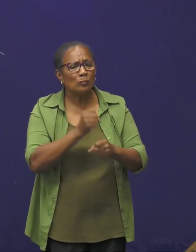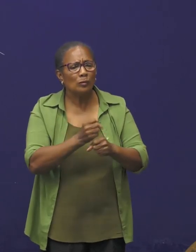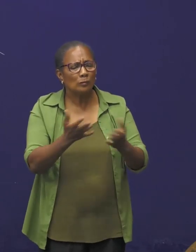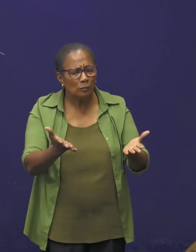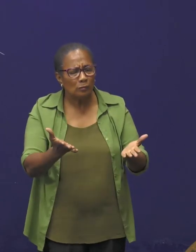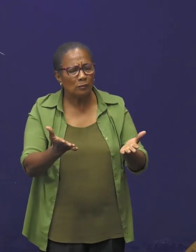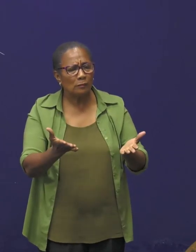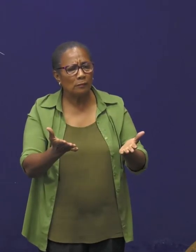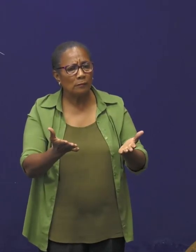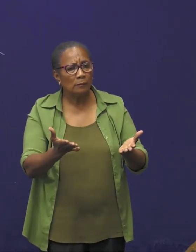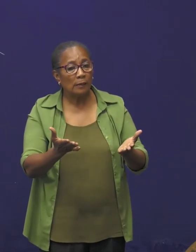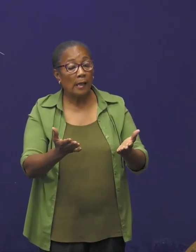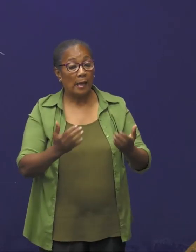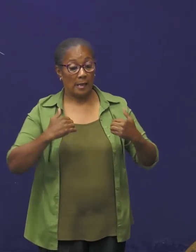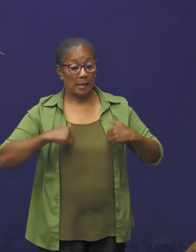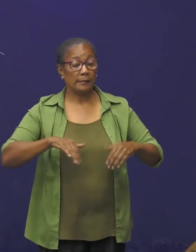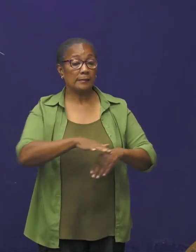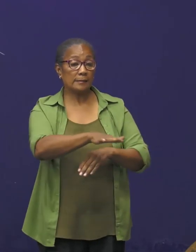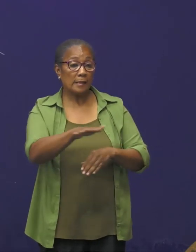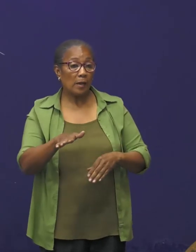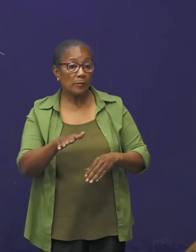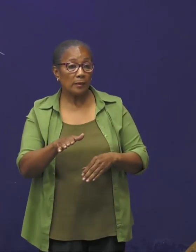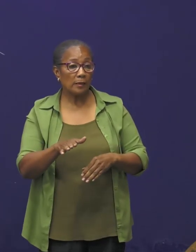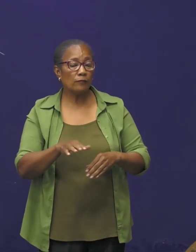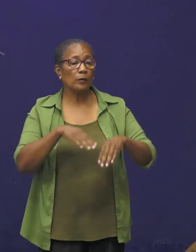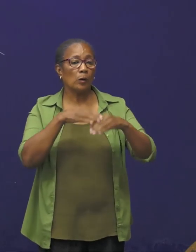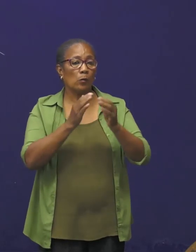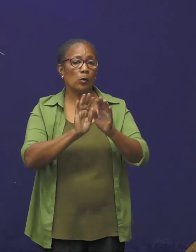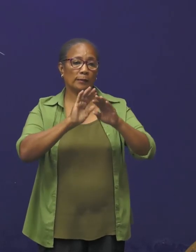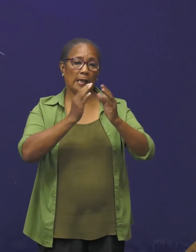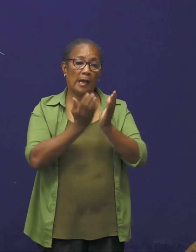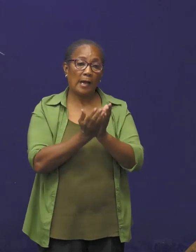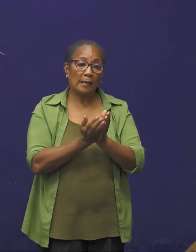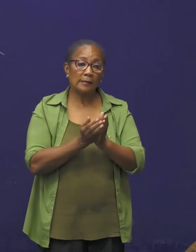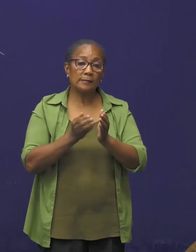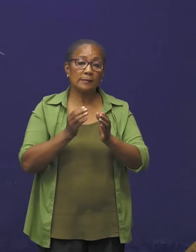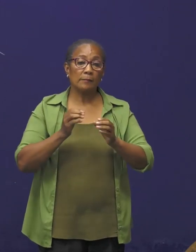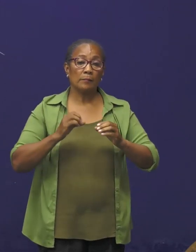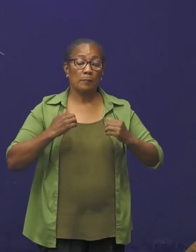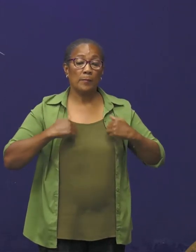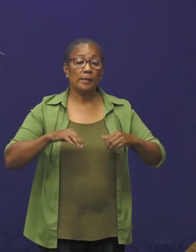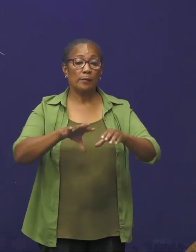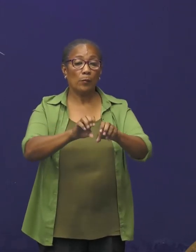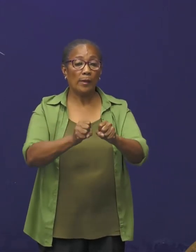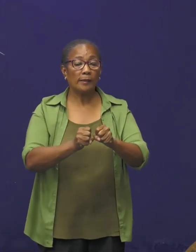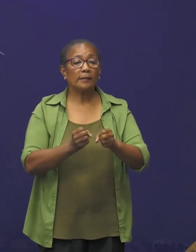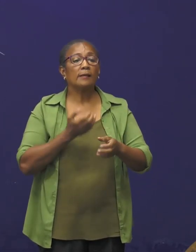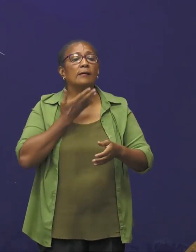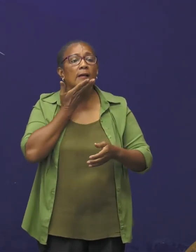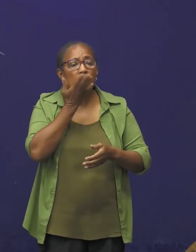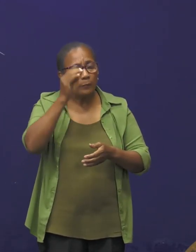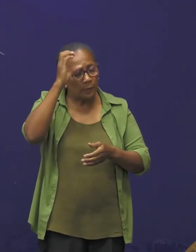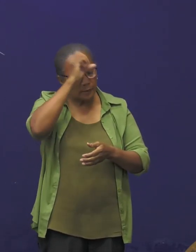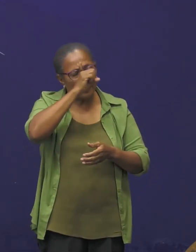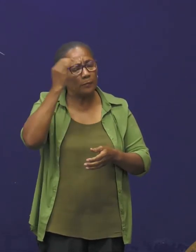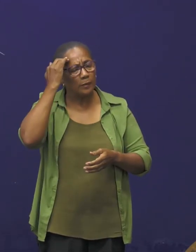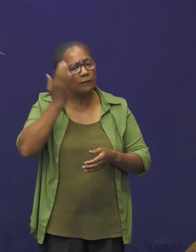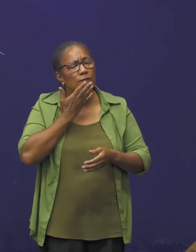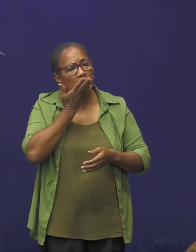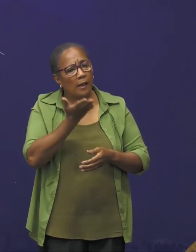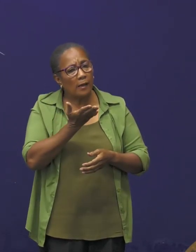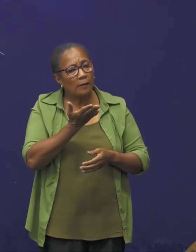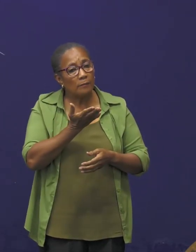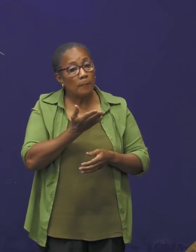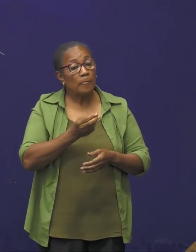Aan de samenleving wordt nogmaals alle medewerking en begrip gevraagd. Branden en Sisa,